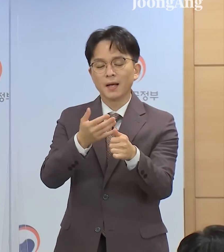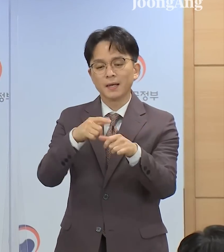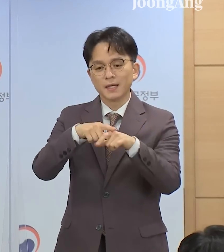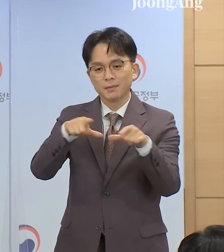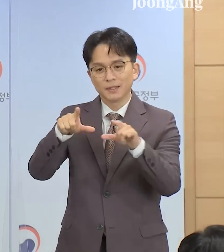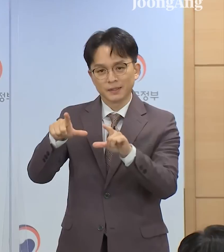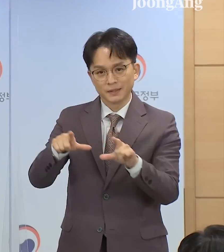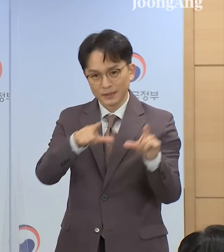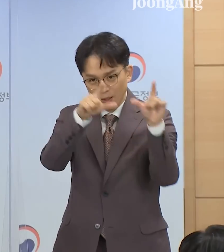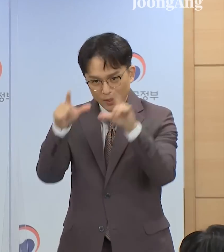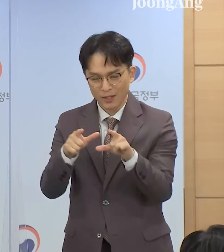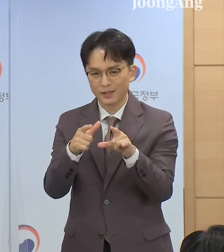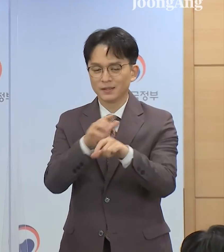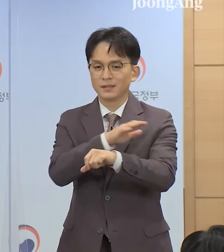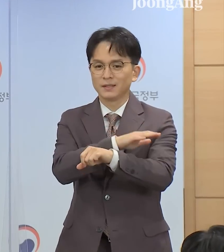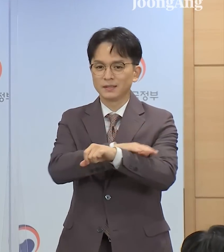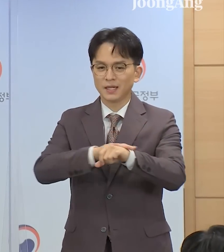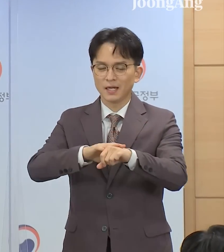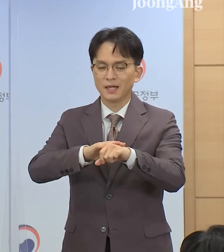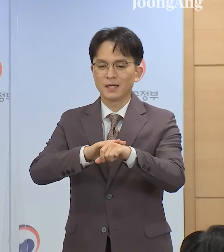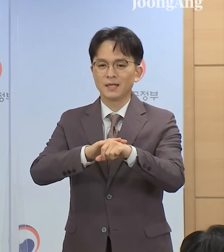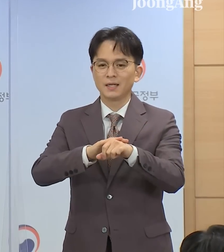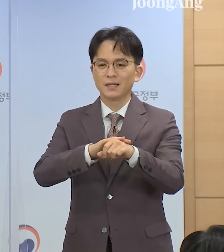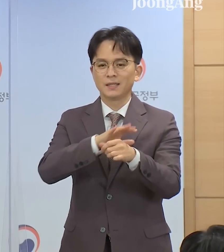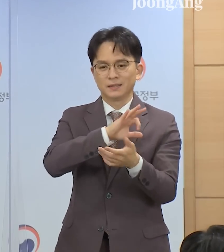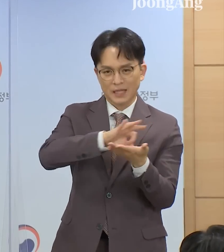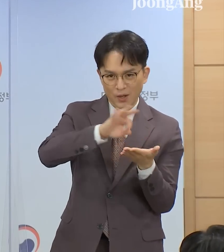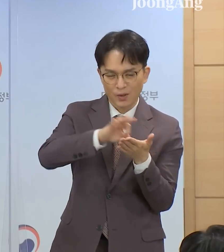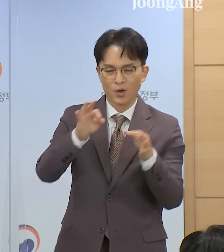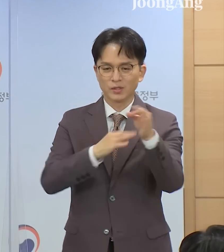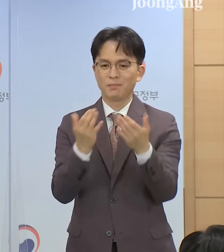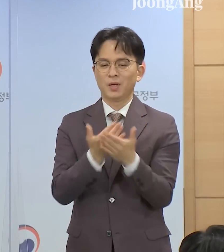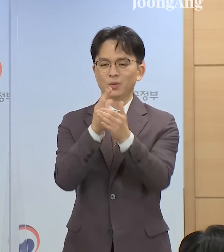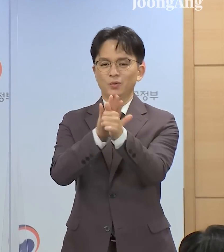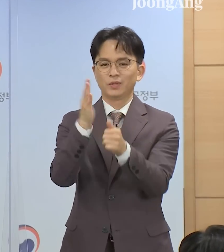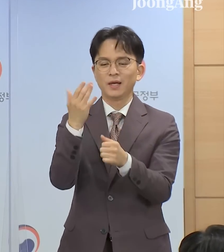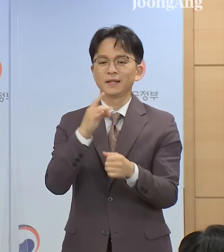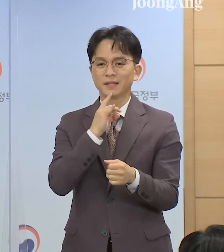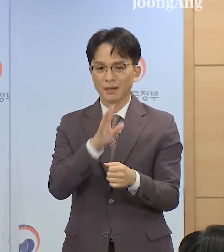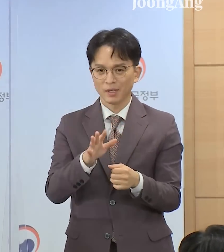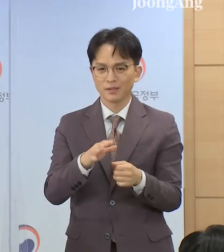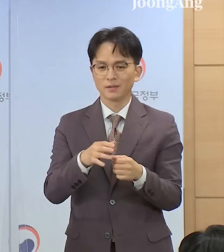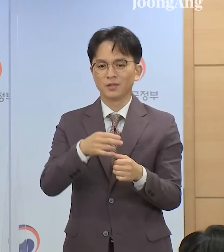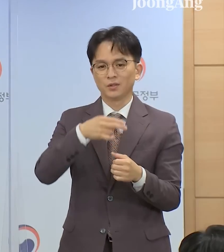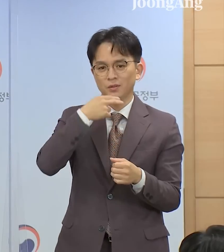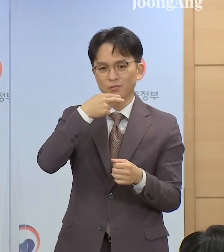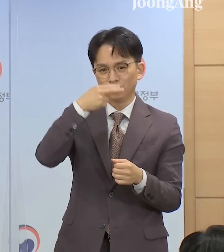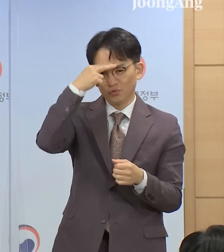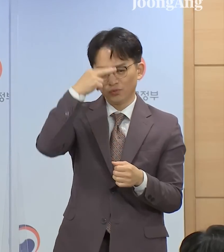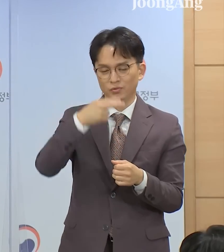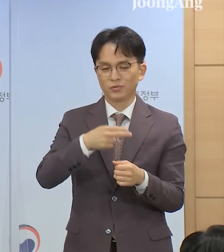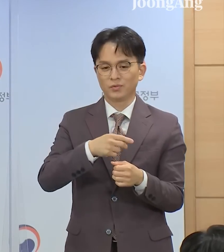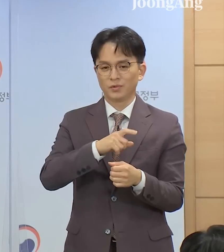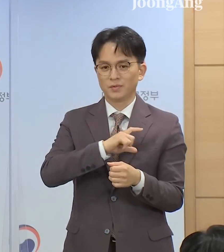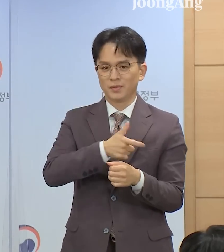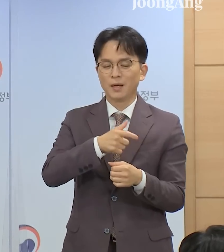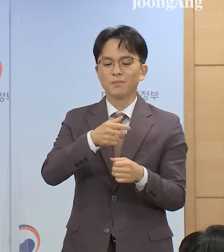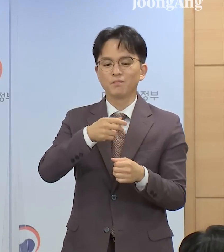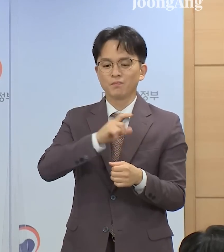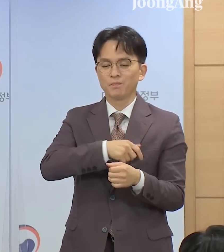대상에서 불법 하도급 건설 관련 담합 중대재해 제한 사안 음주 무면허 운전자